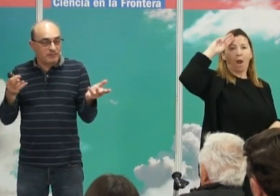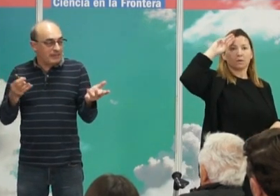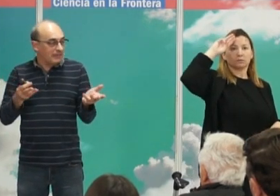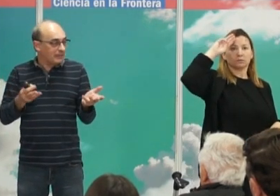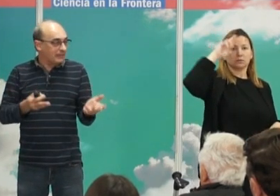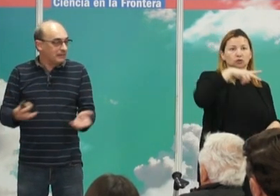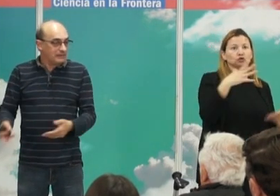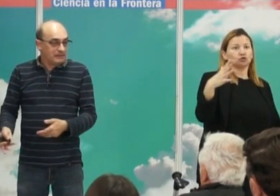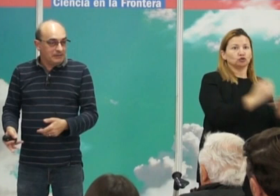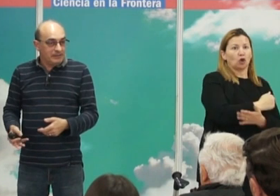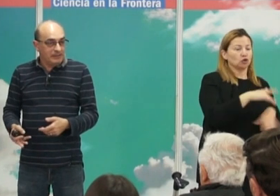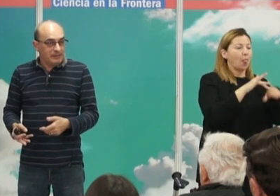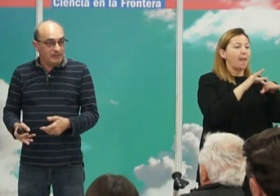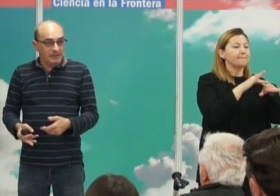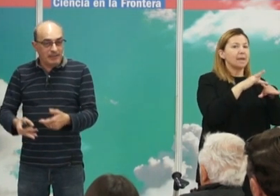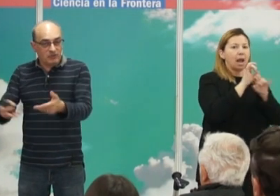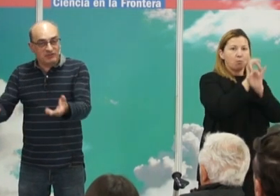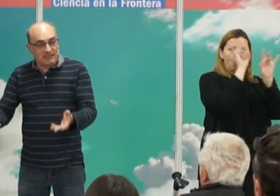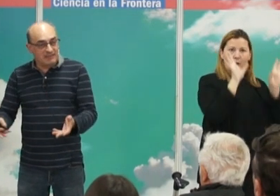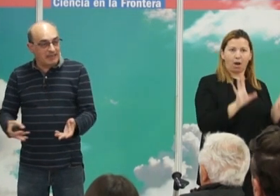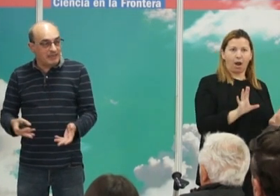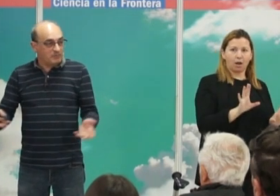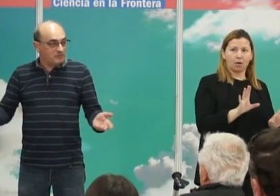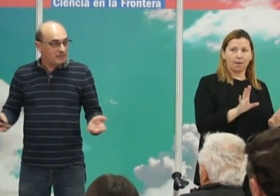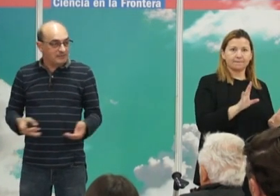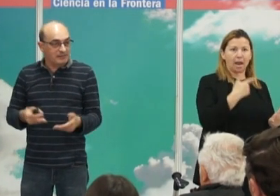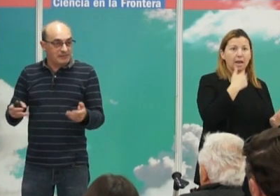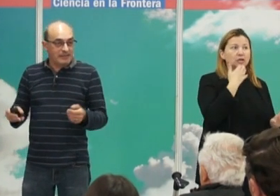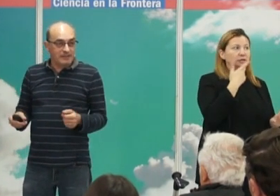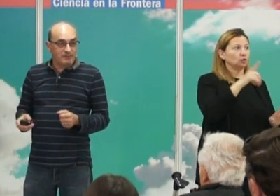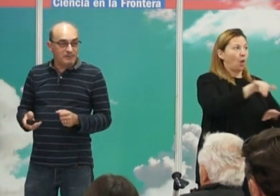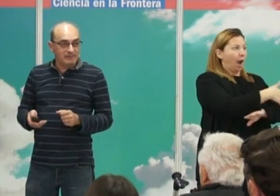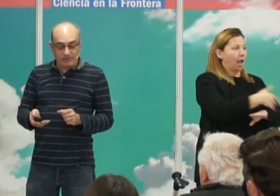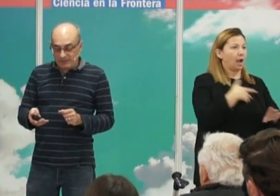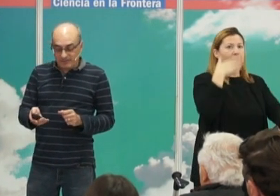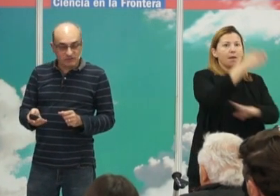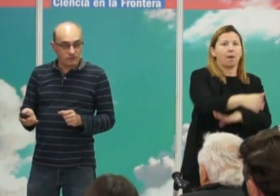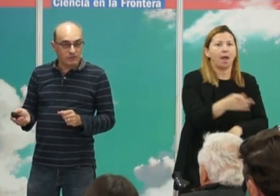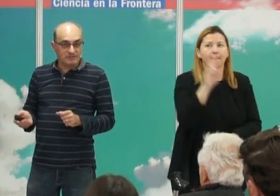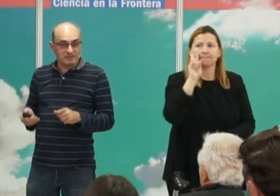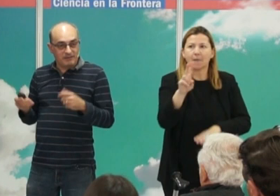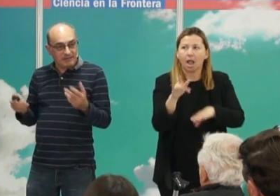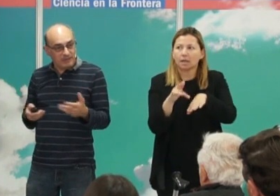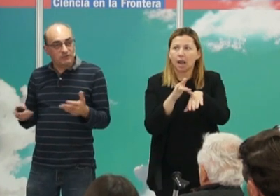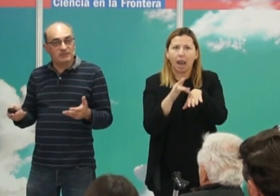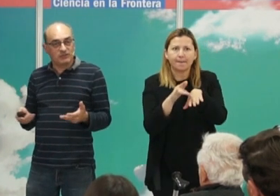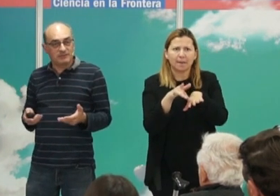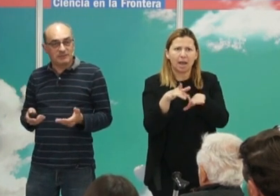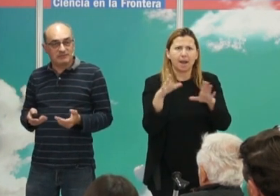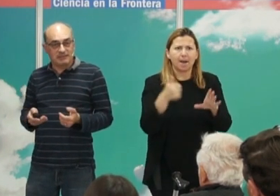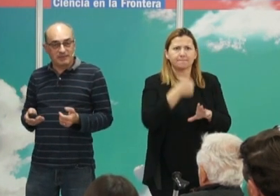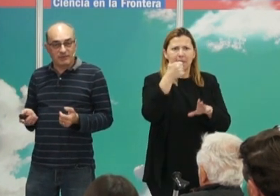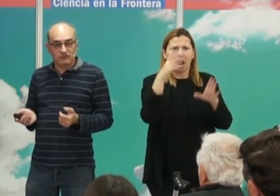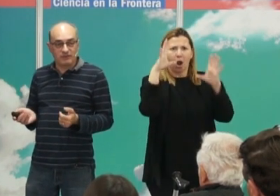son de piel clara y en cambio si sales a la calle pues ves que hay pigmentaciones más oscuras es decir que hay una